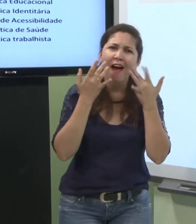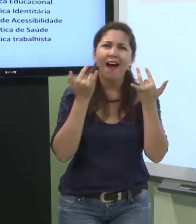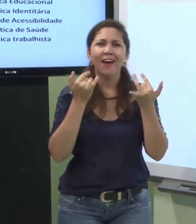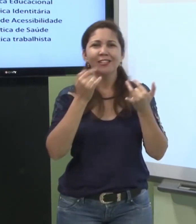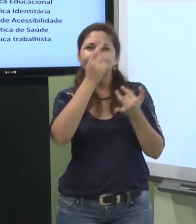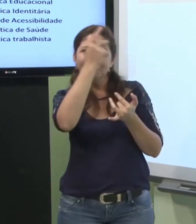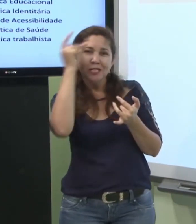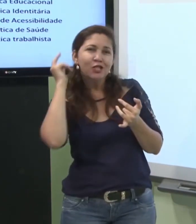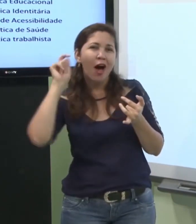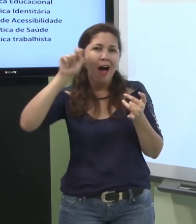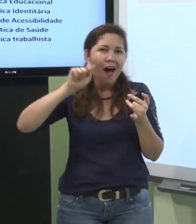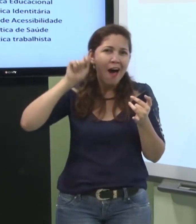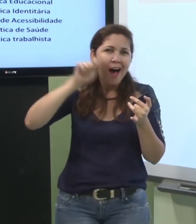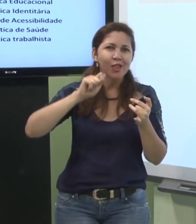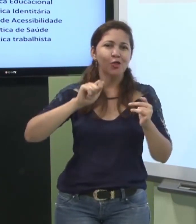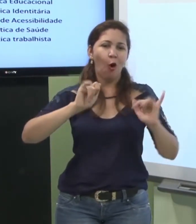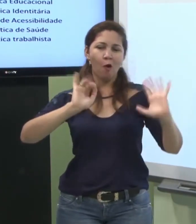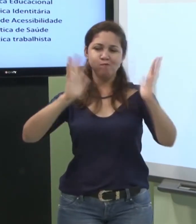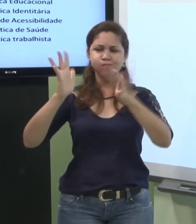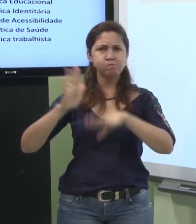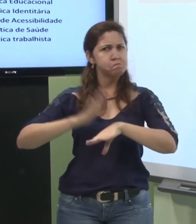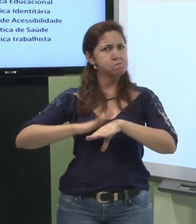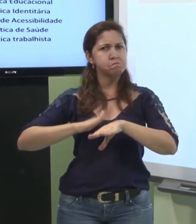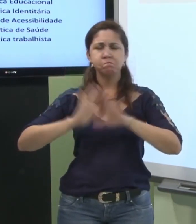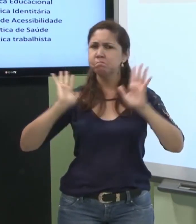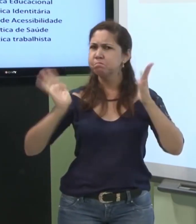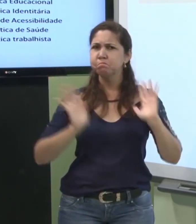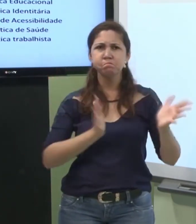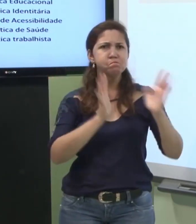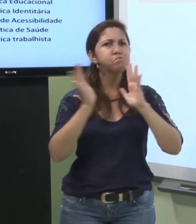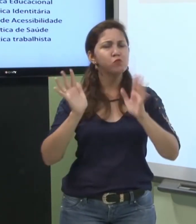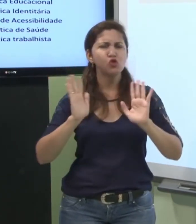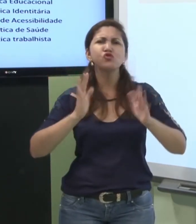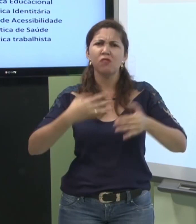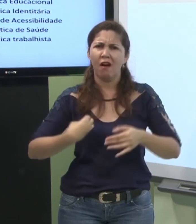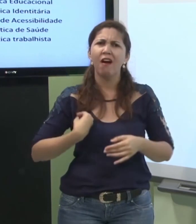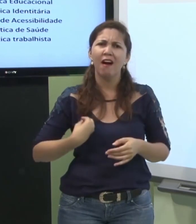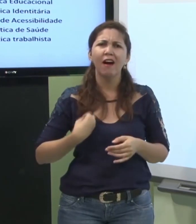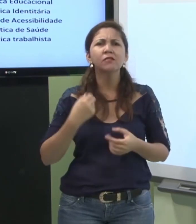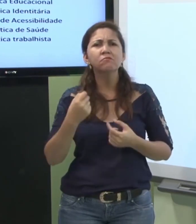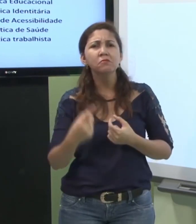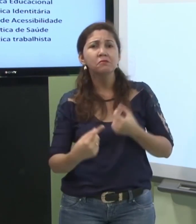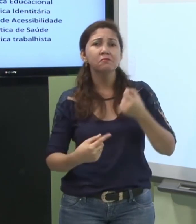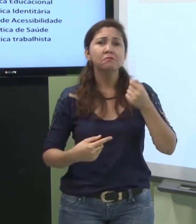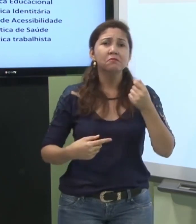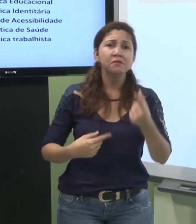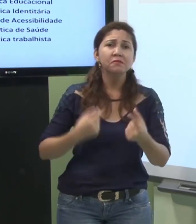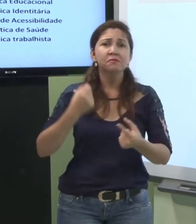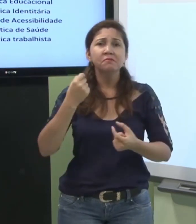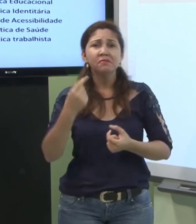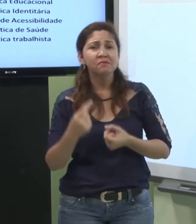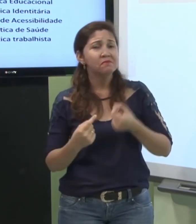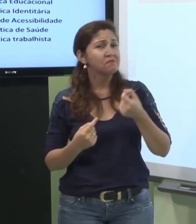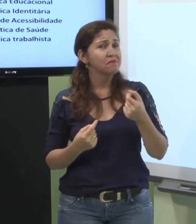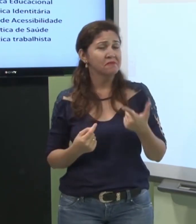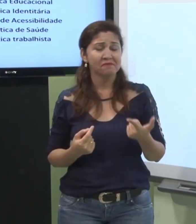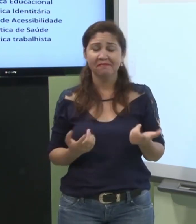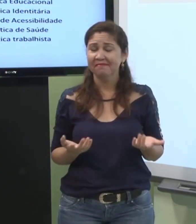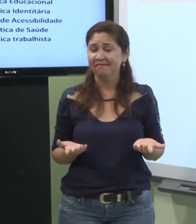ator ele sinalizou o teatro mas são poucos locais